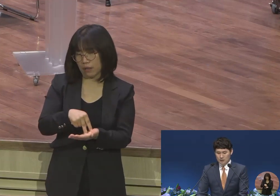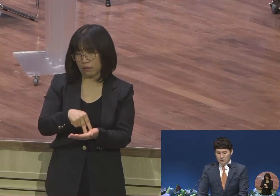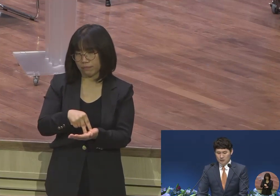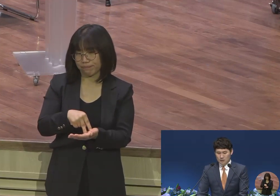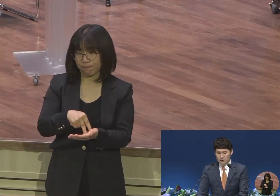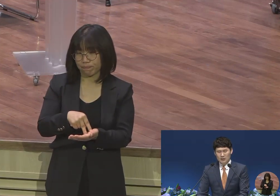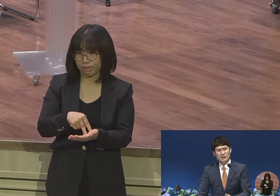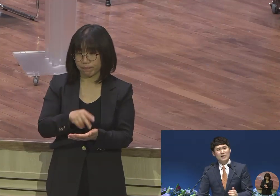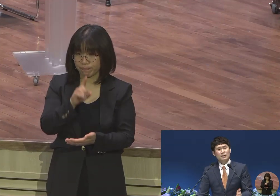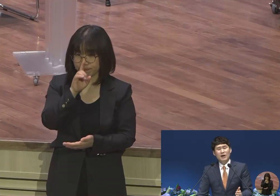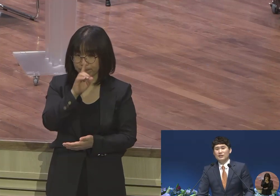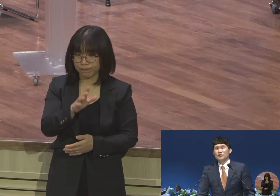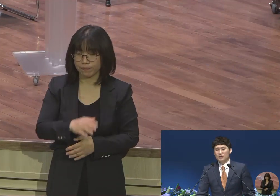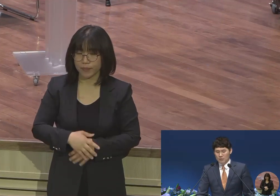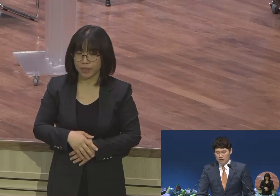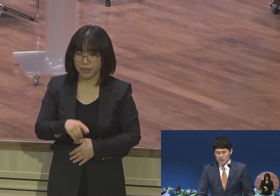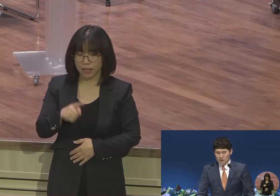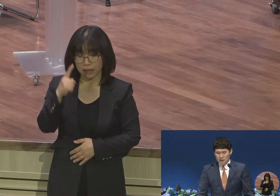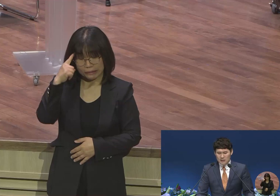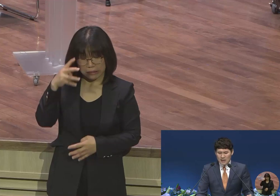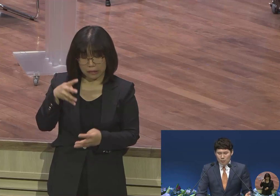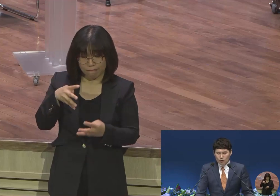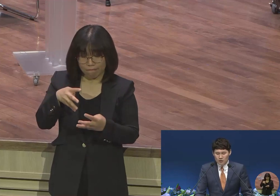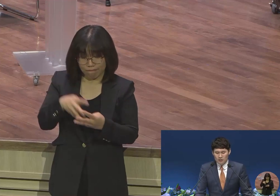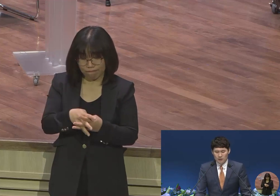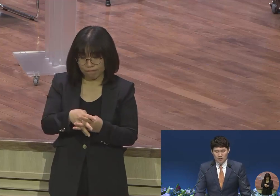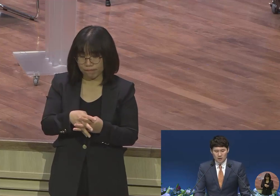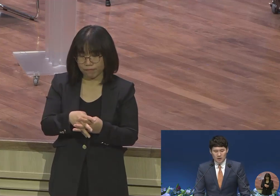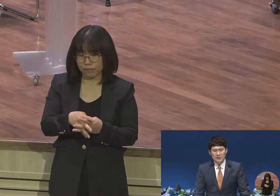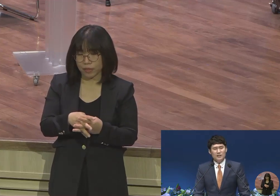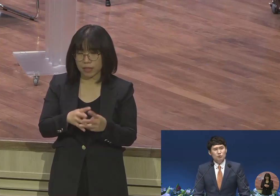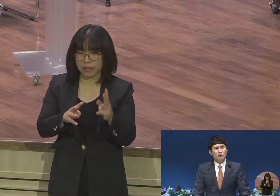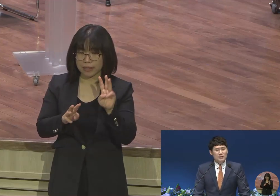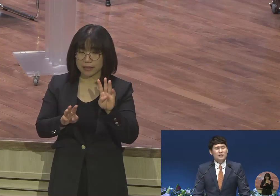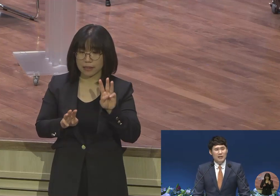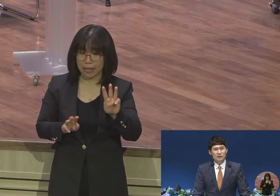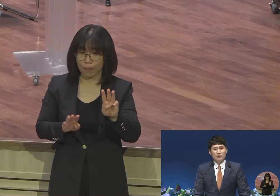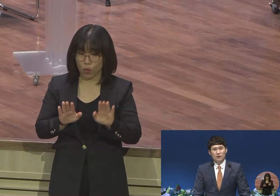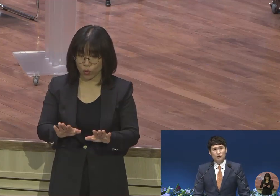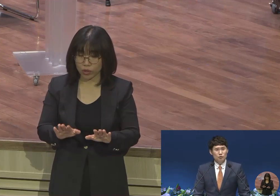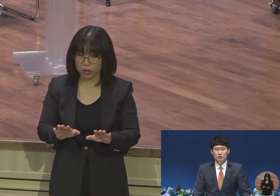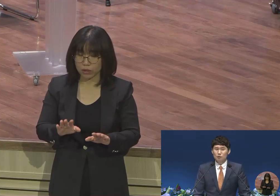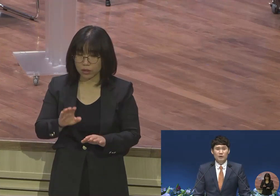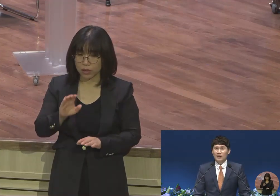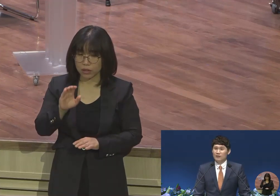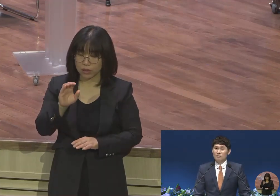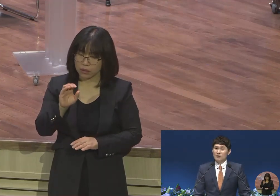그 틀 안에만 갇혀있으면 그 삼오늘은 그냥 성교단체에서 하는 큐티 정도밖에 안됩니다